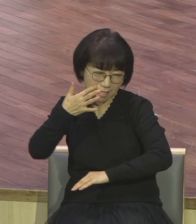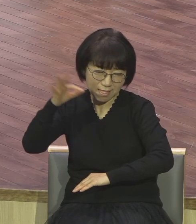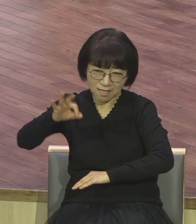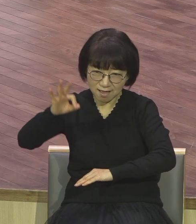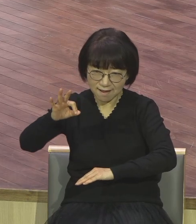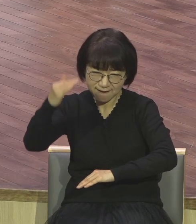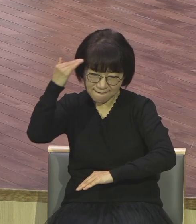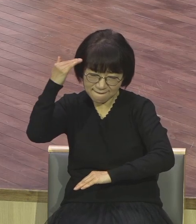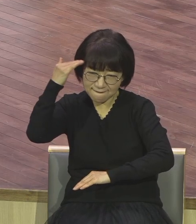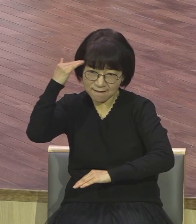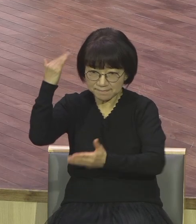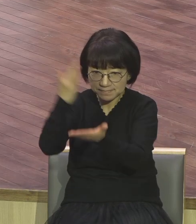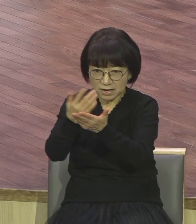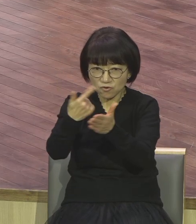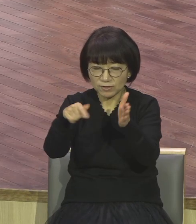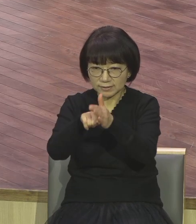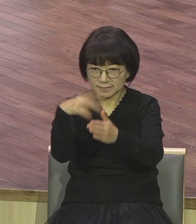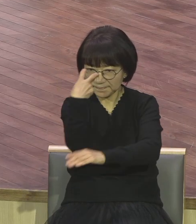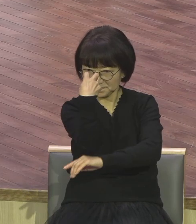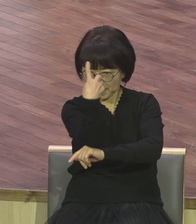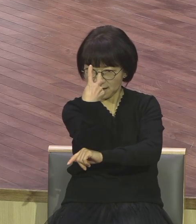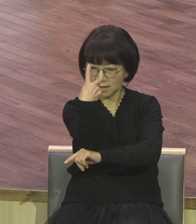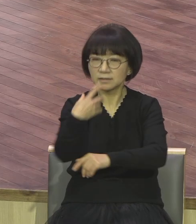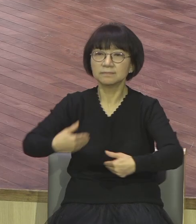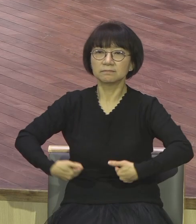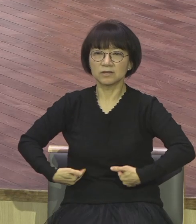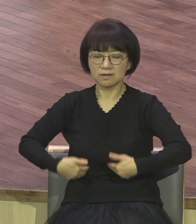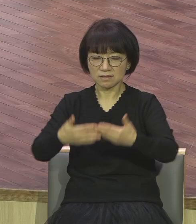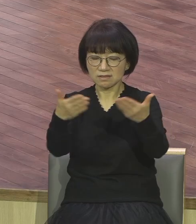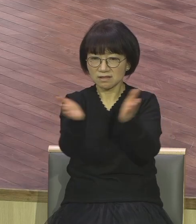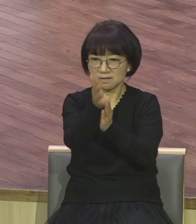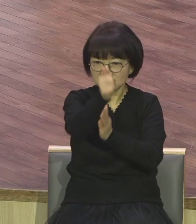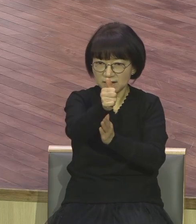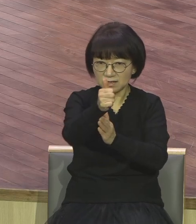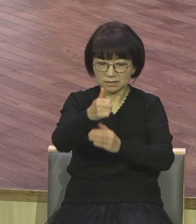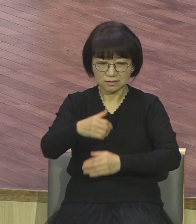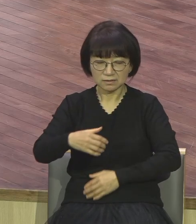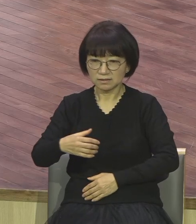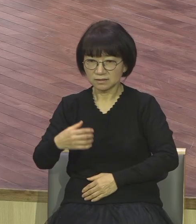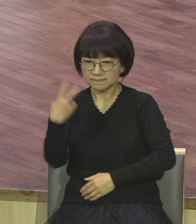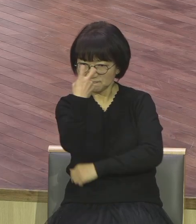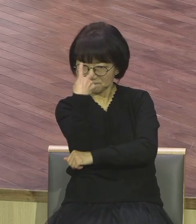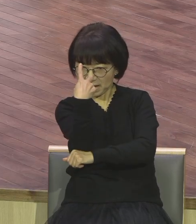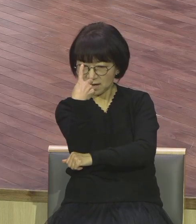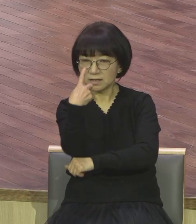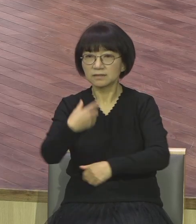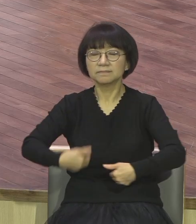켜고 지켜야 돼요 기관장들은 단일 목사는 교회를 확 강력하게 지켜야 되고